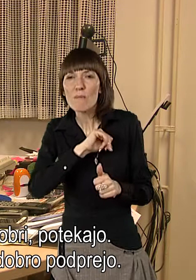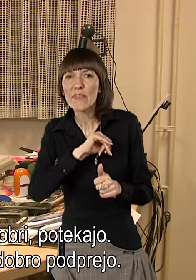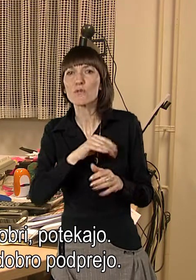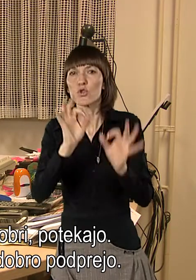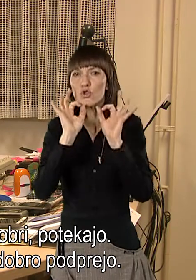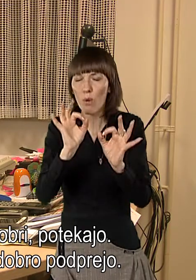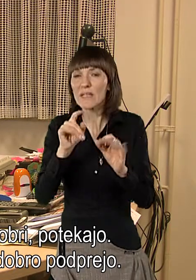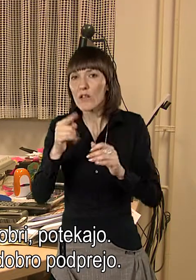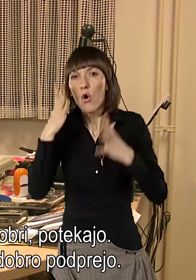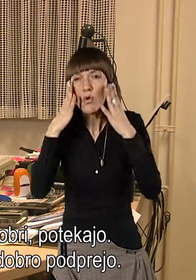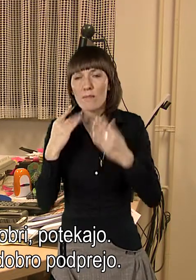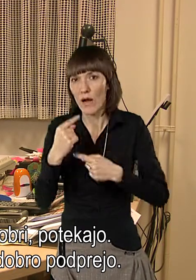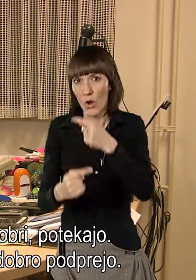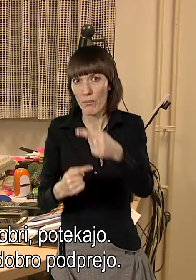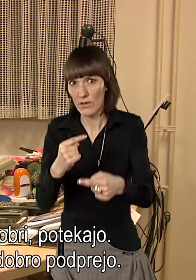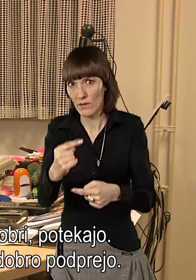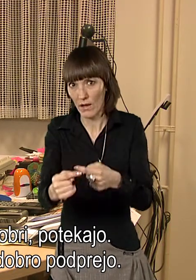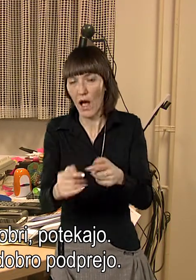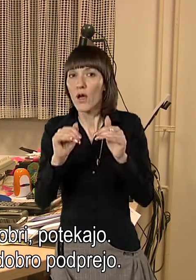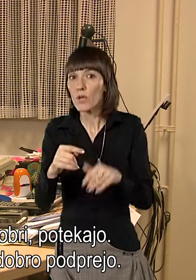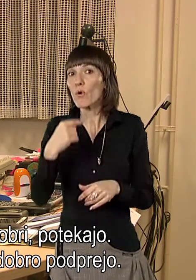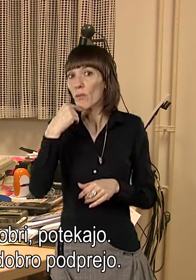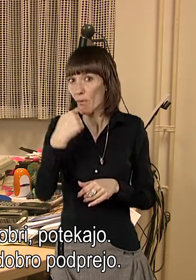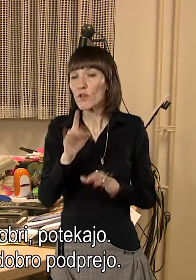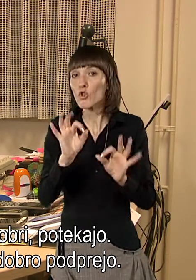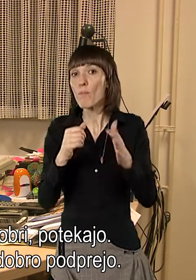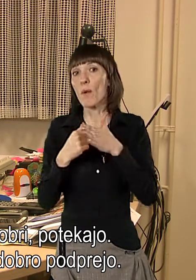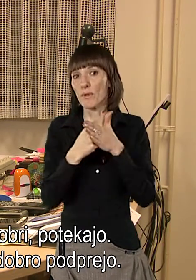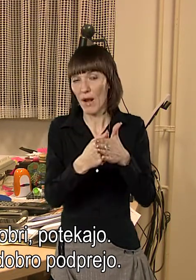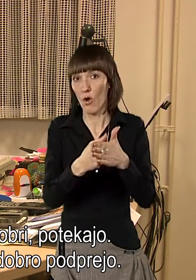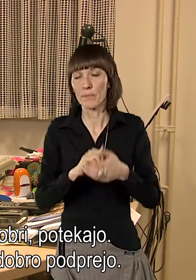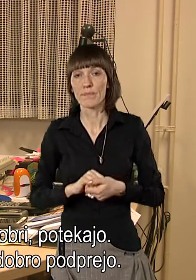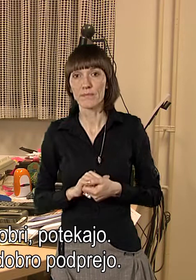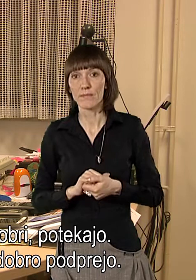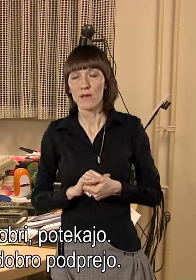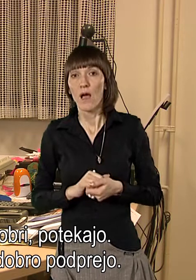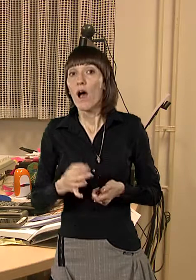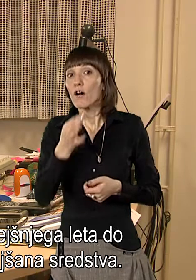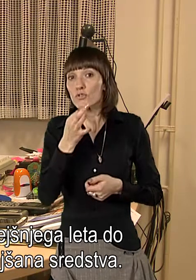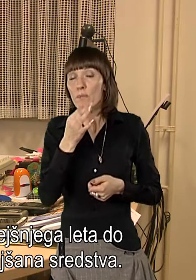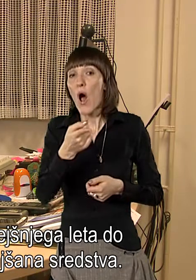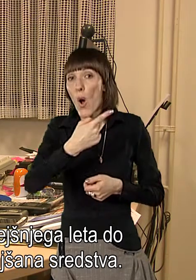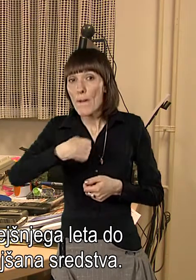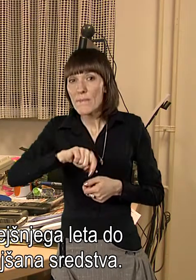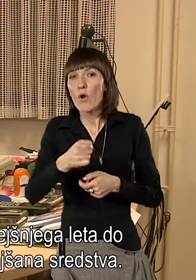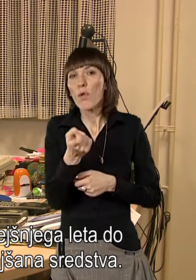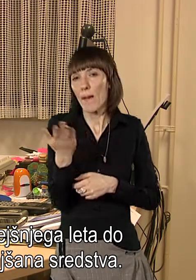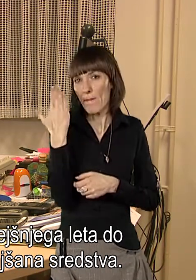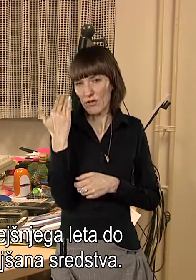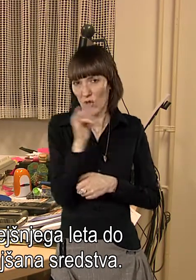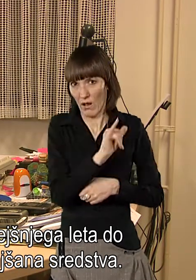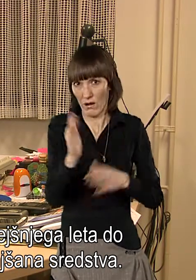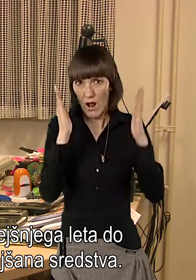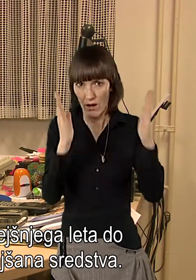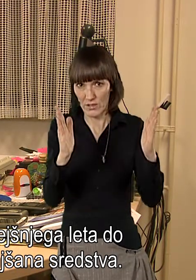inovativni, ki so dobri, da potekajo, ne. In jih, moram reči, zelo dobro potprejo. Čeprav je pa res, da smo mi